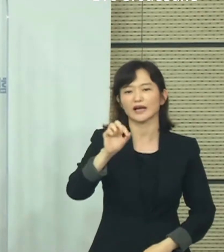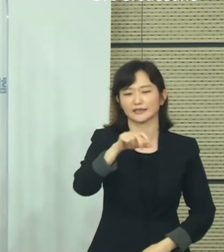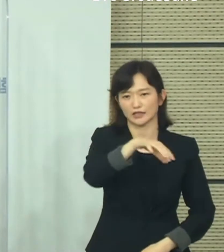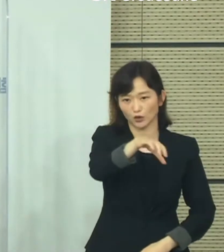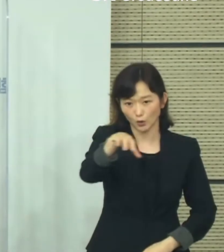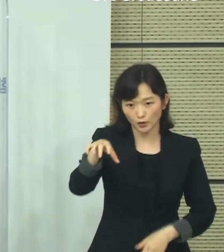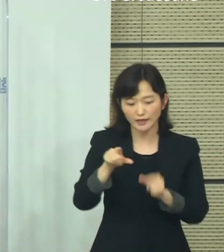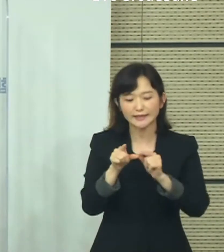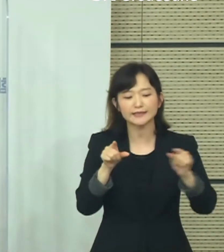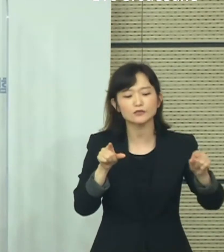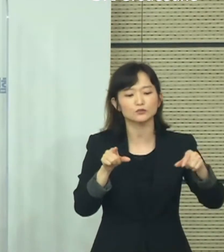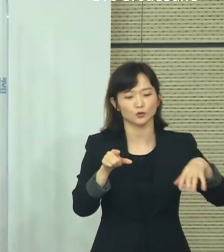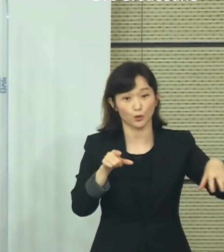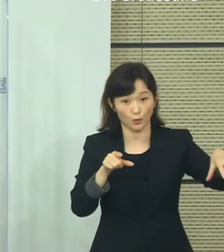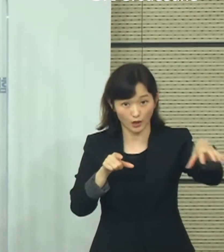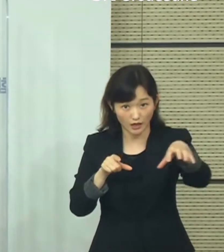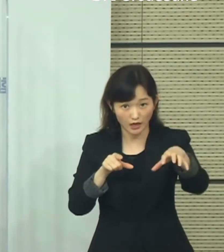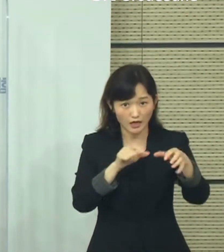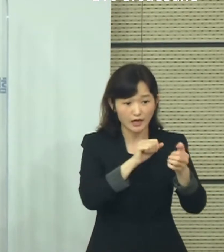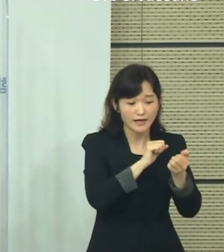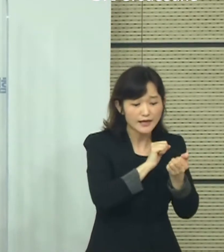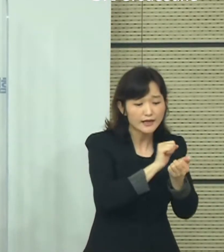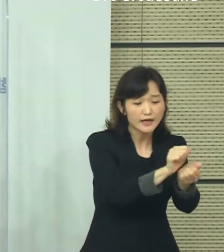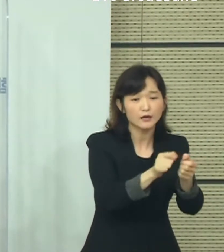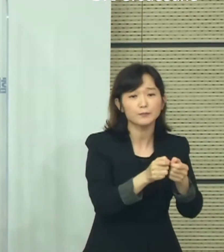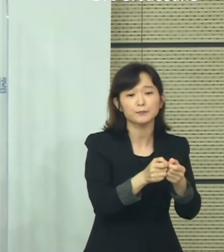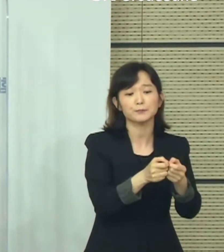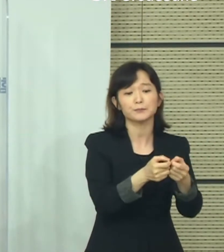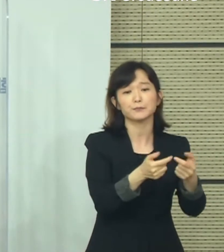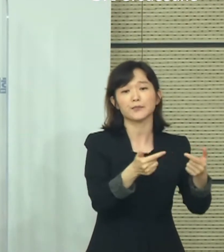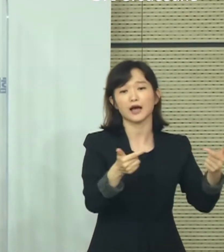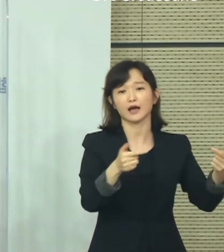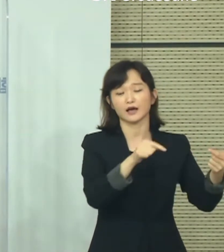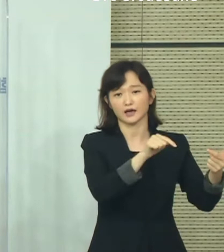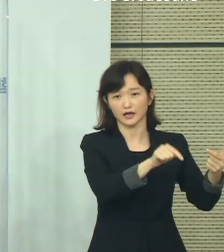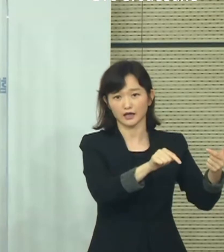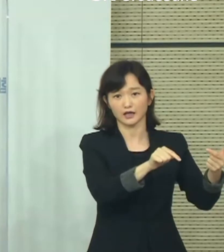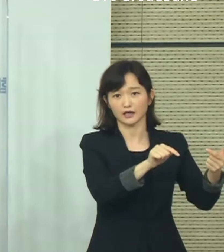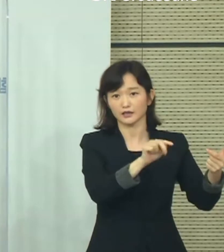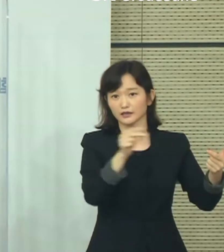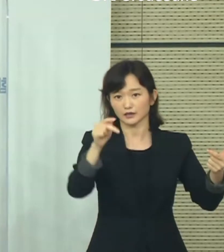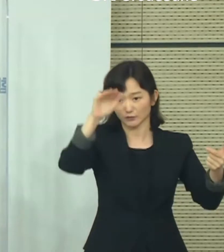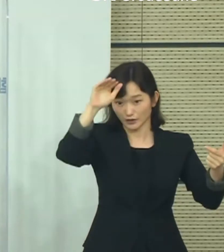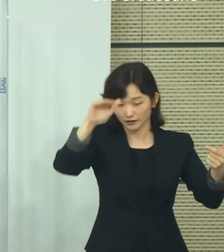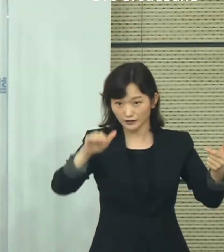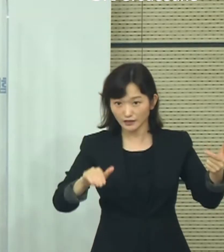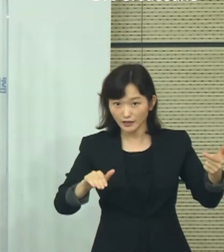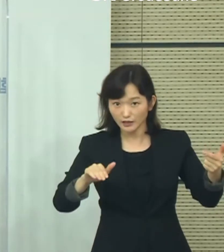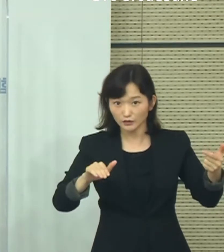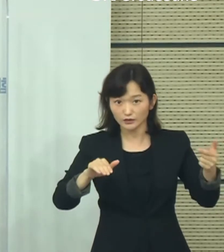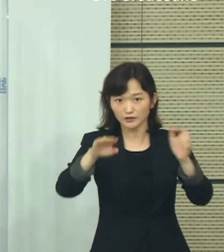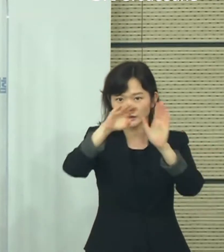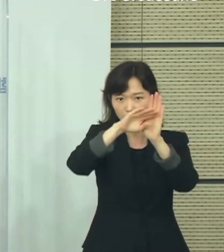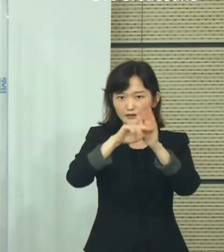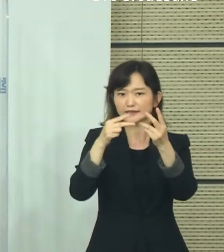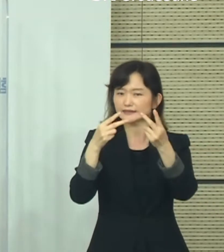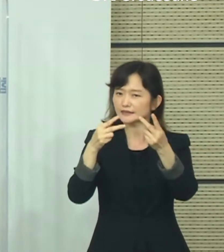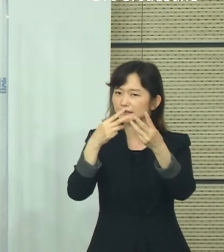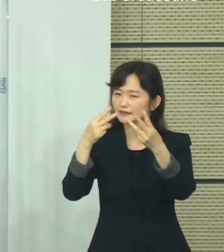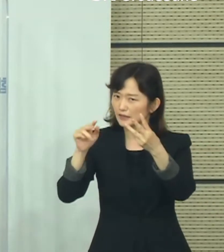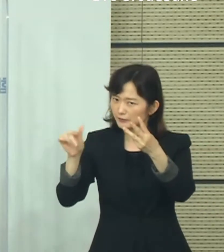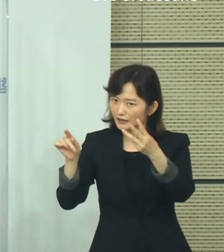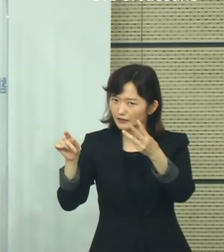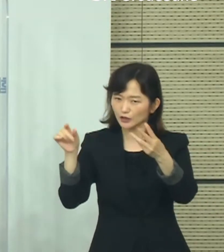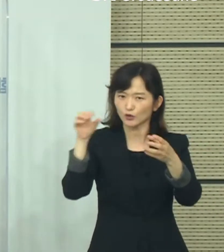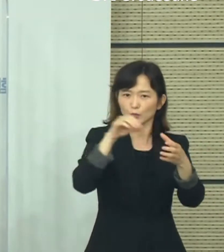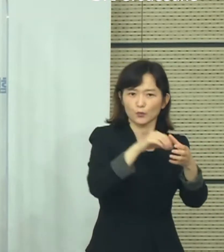일부 지역에서 감염이 확산하던 시기에는 개편안 2에서 3단계를 적용하여 유행